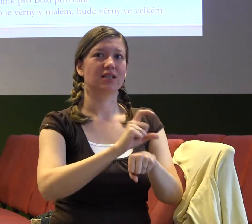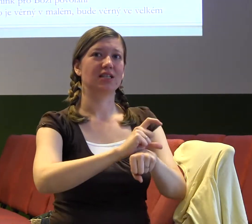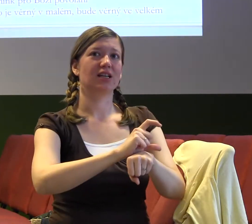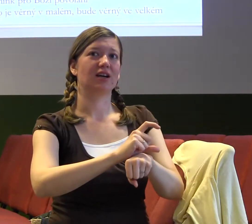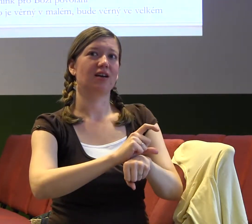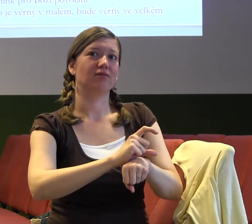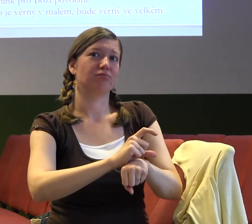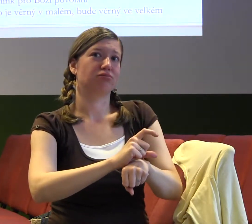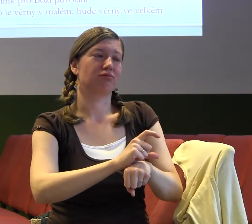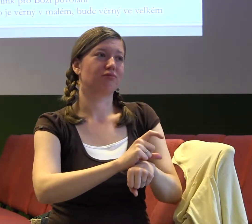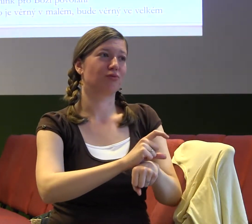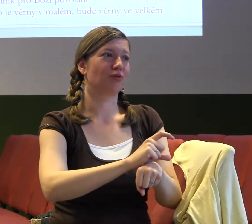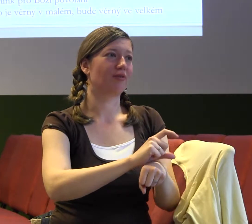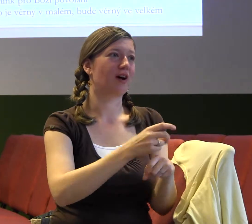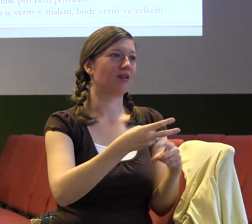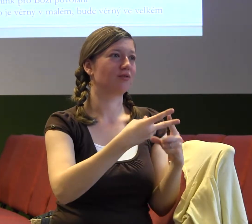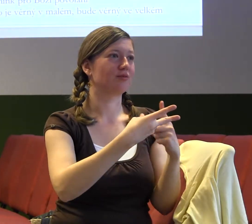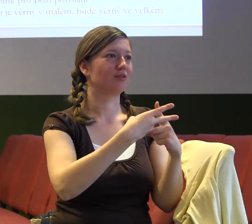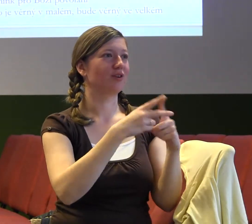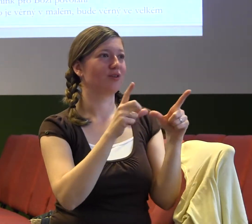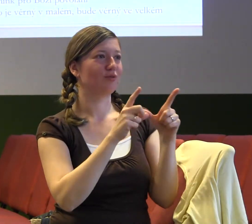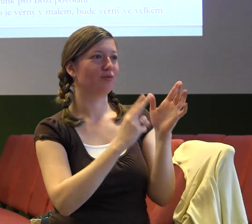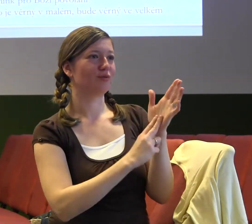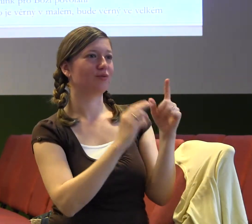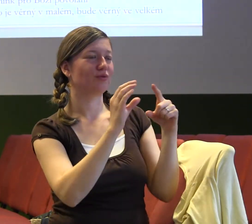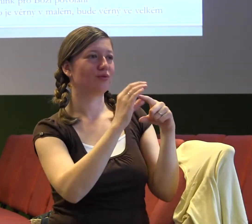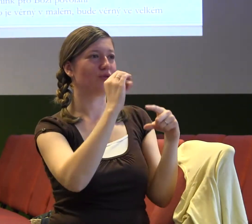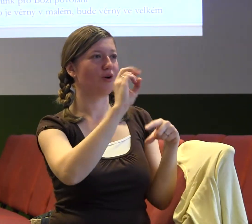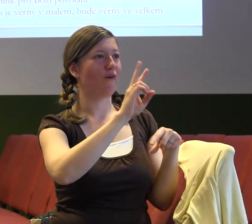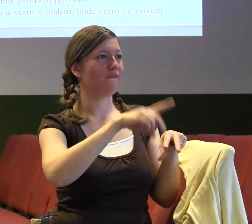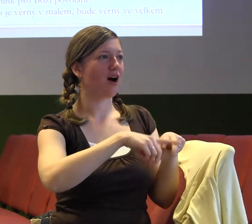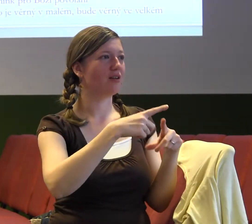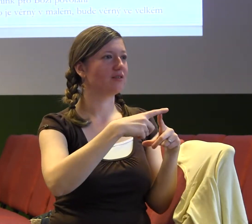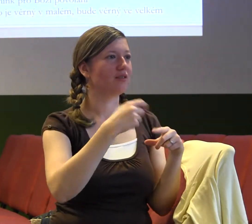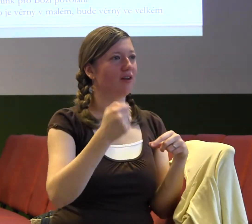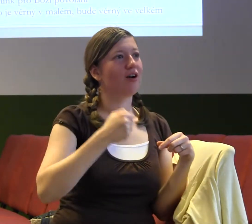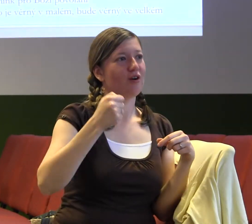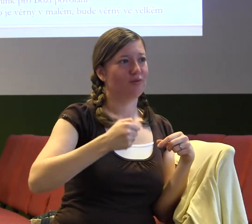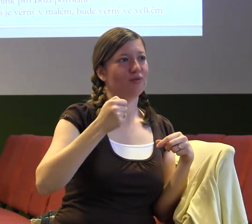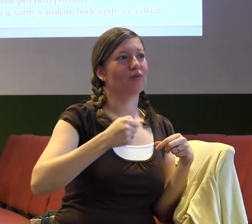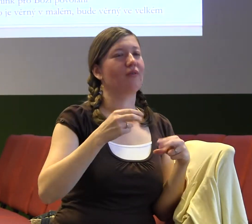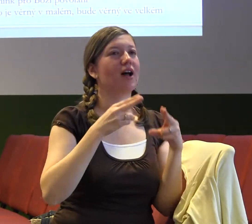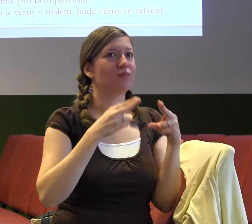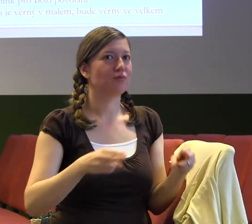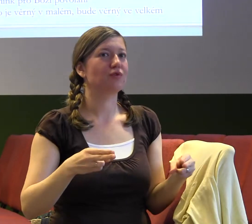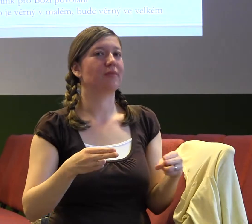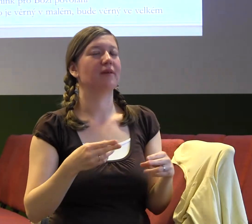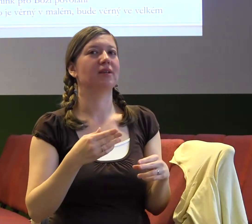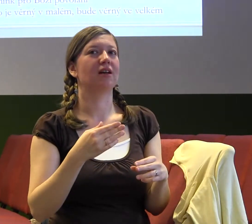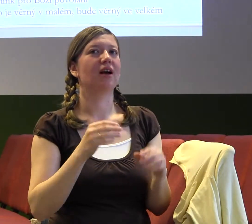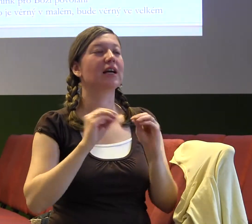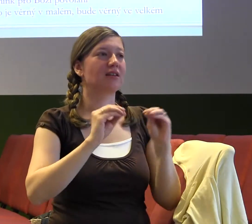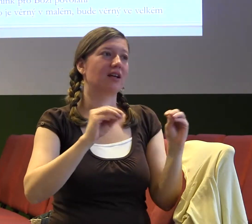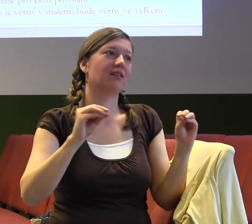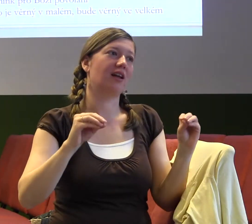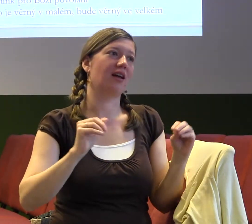pohodlný židle, skvělou aparaturu, aby mohli jsme mít pastora, který se tomu věnuje na plný úvazek a dává tomu svoje maximum a nemusí u